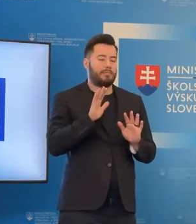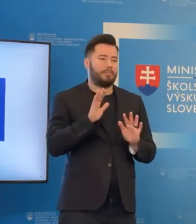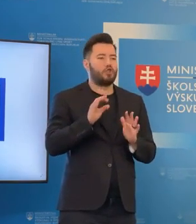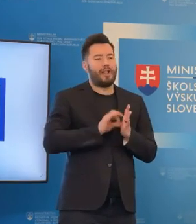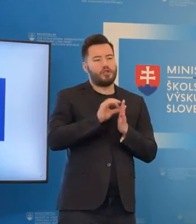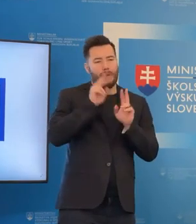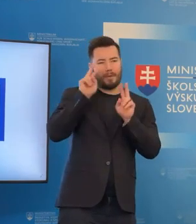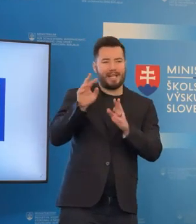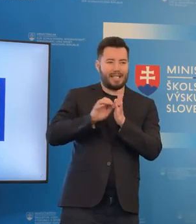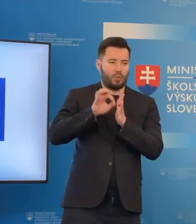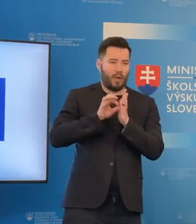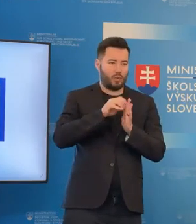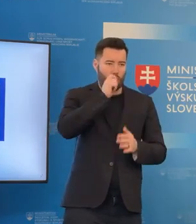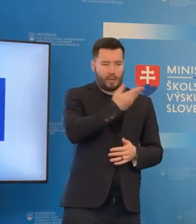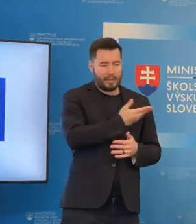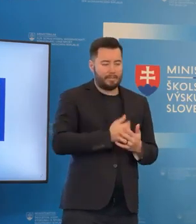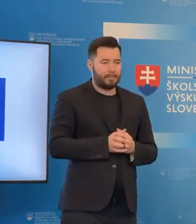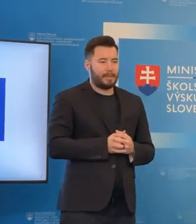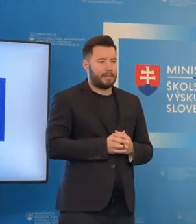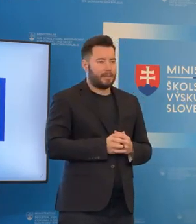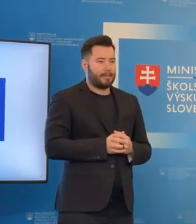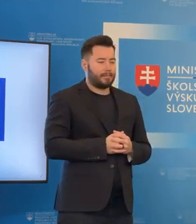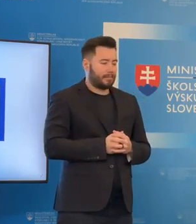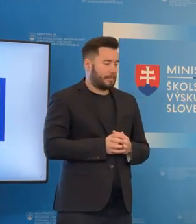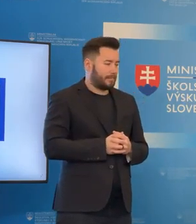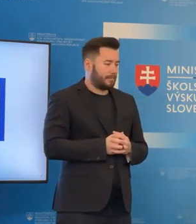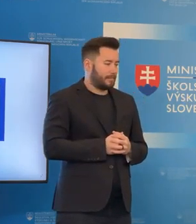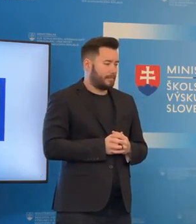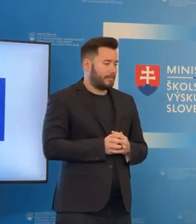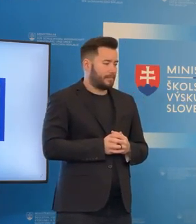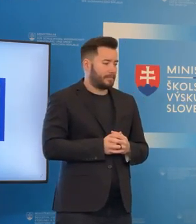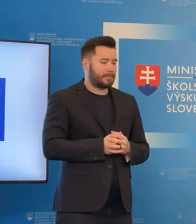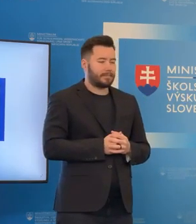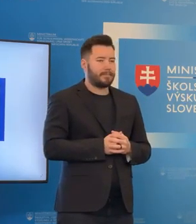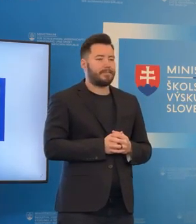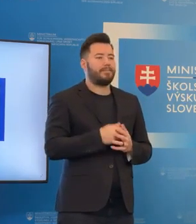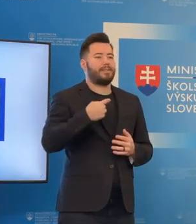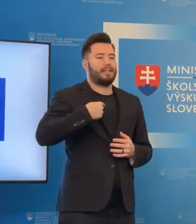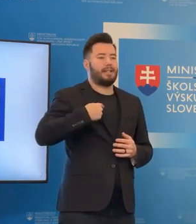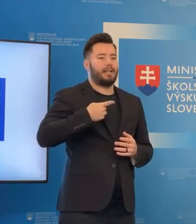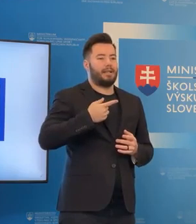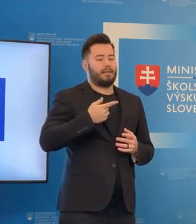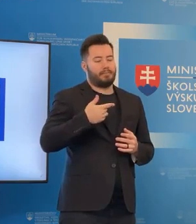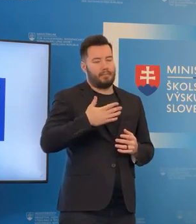začal by som tam. Takže na základe toho my prerušujeme